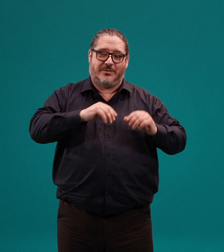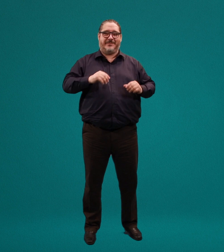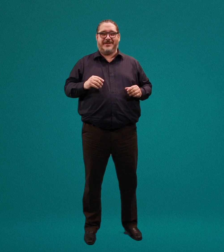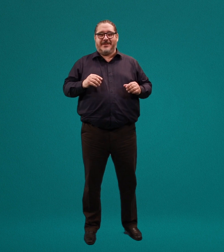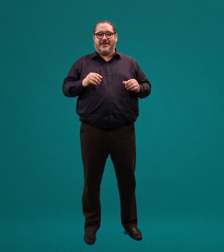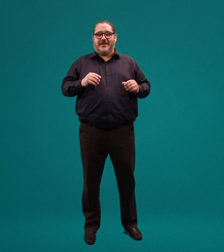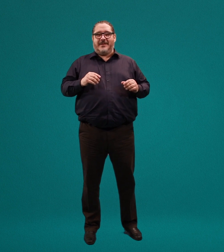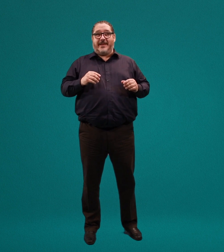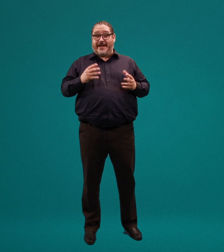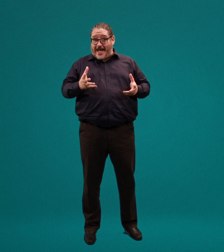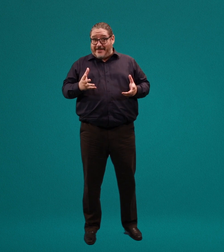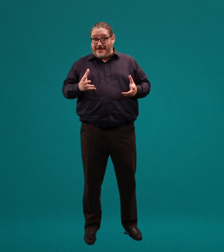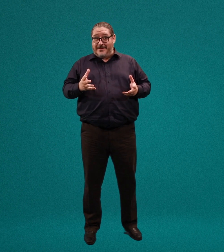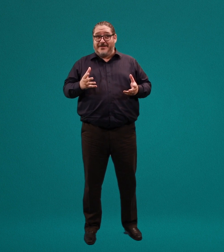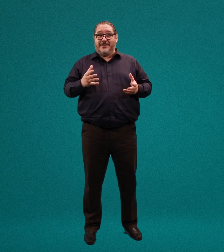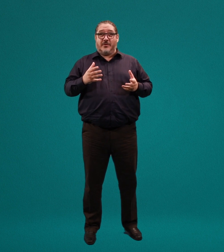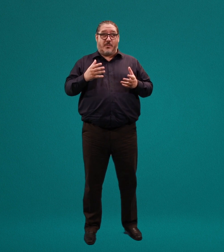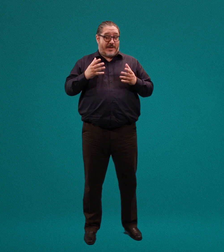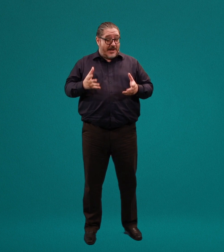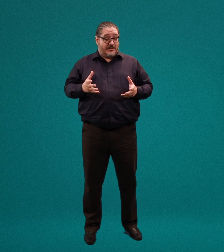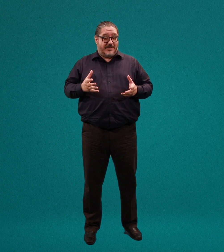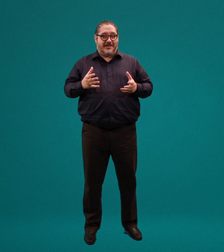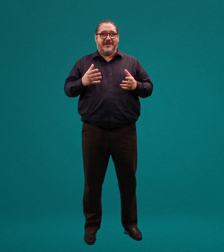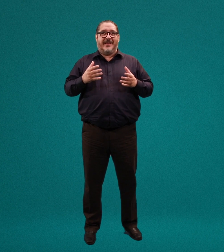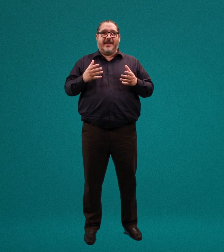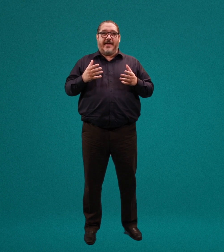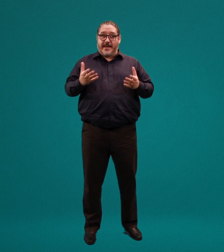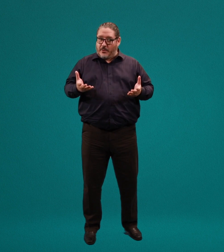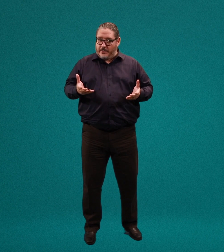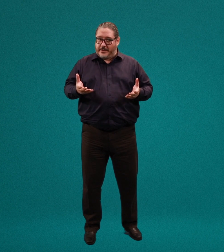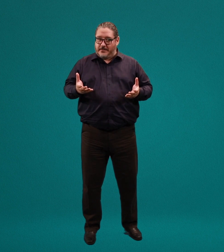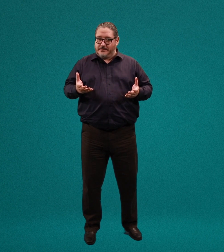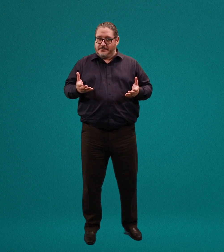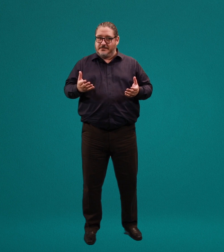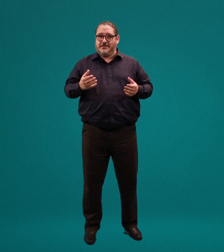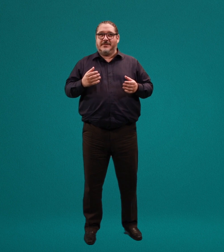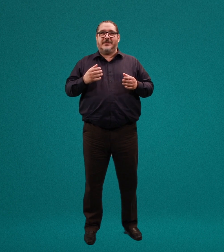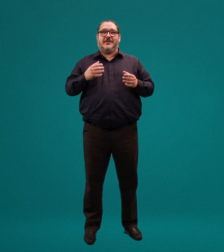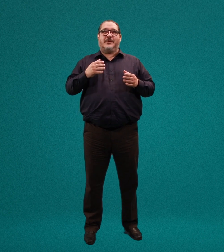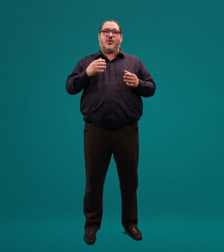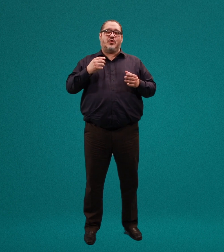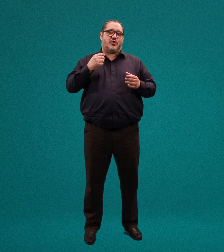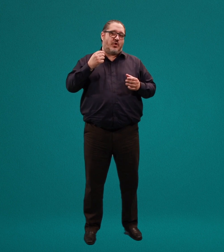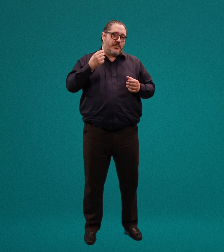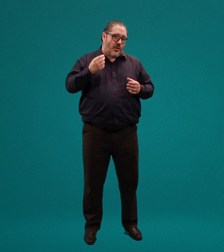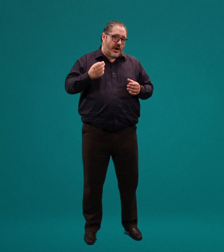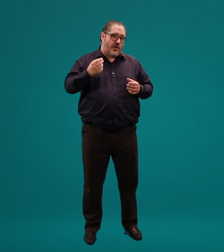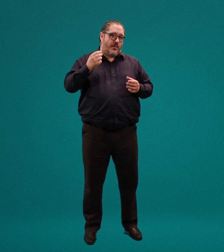Y GRADE, como ya les conté, era una ONG. Con solo mi correo